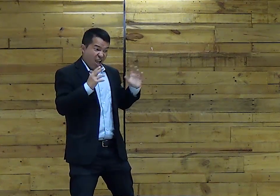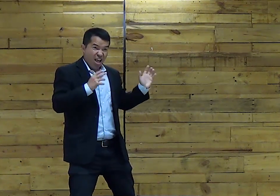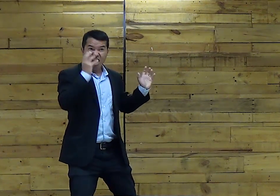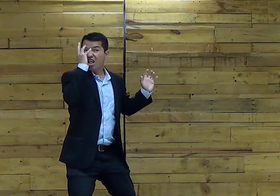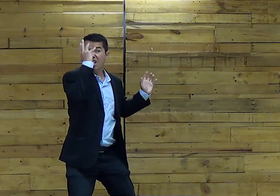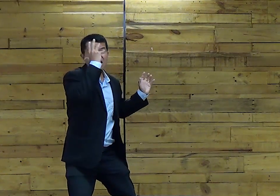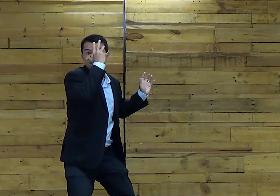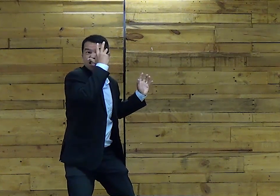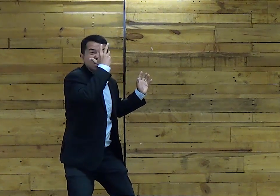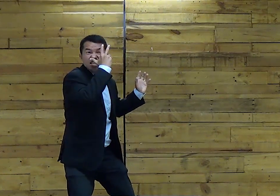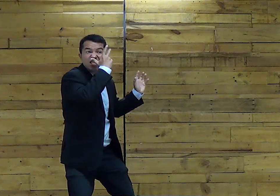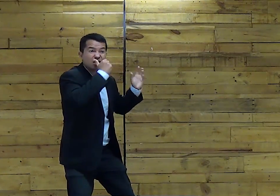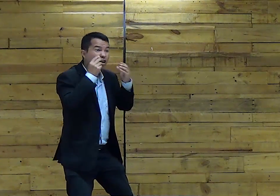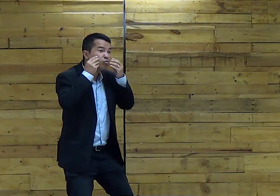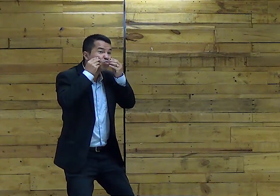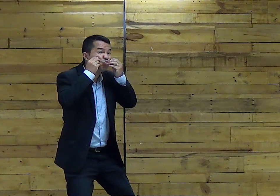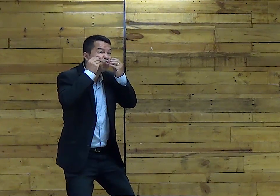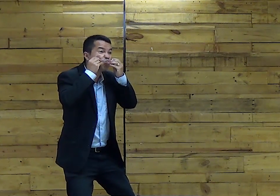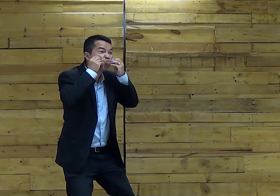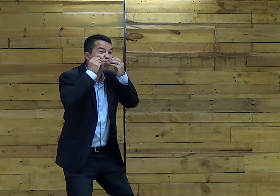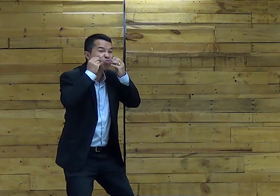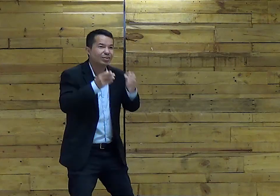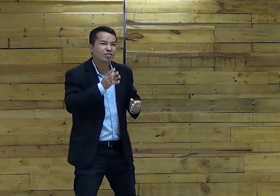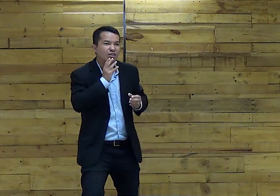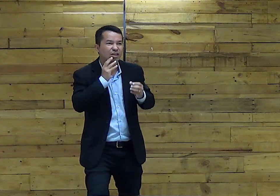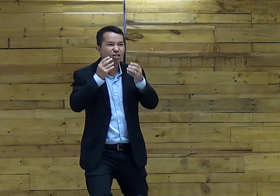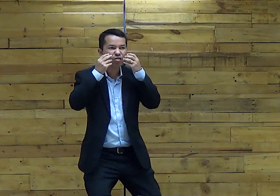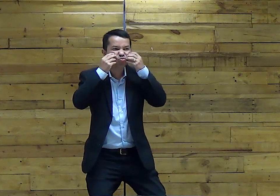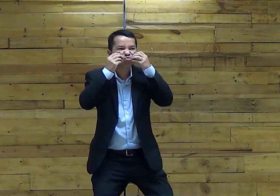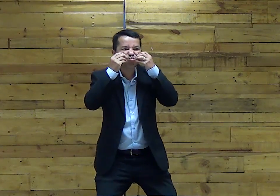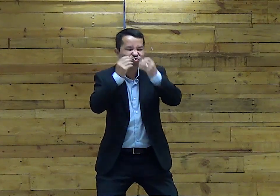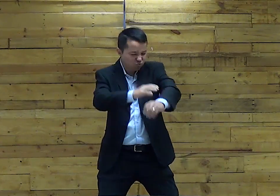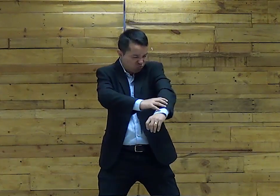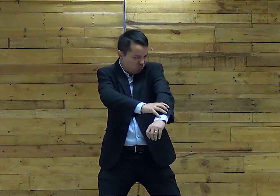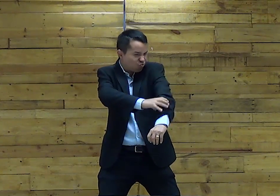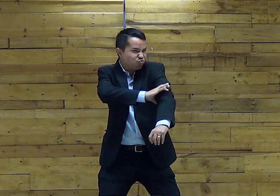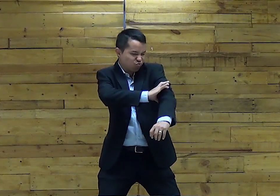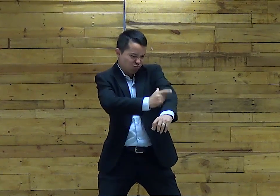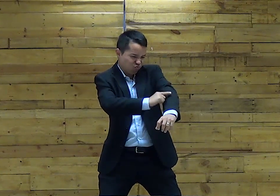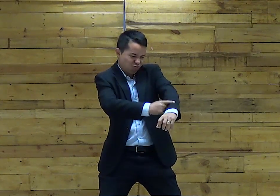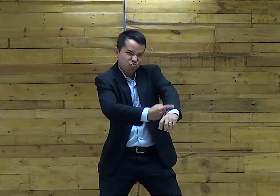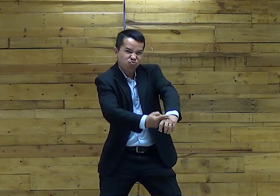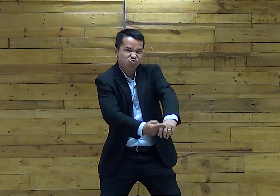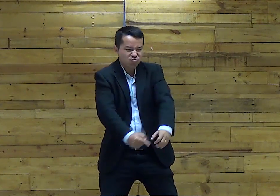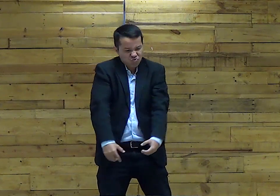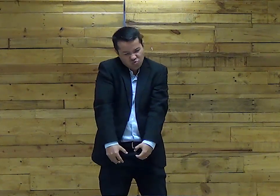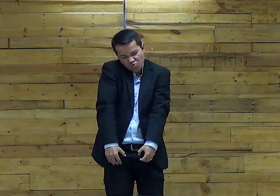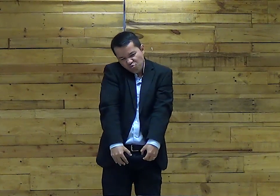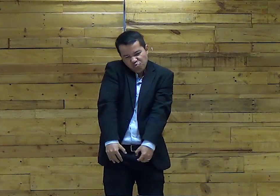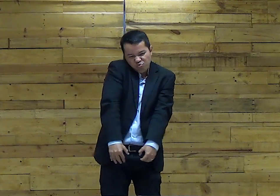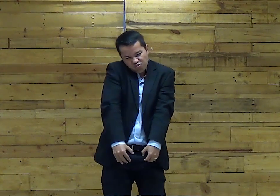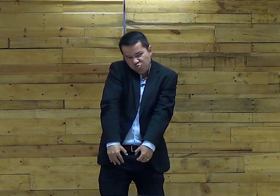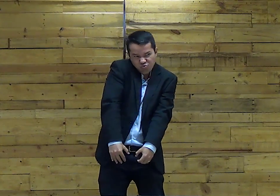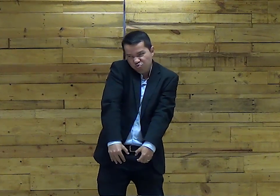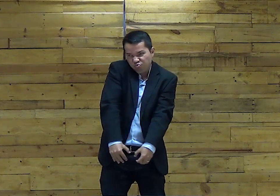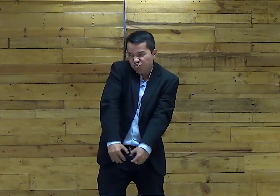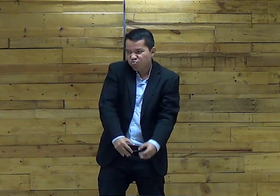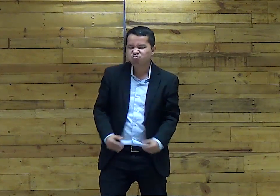surpreendida E acha Fica maravilhada Com a beleza Daquele bebê Eu achei que ele era Todo fofinho Ele achou um